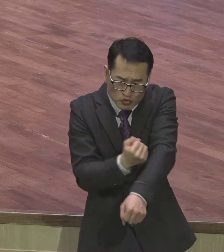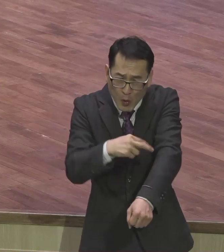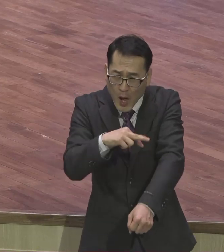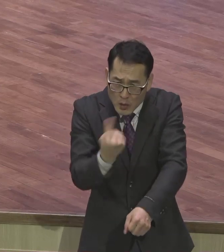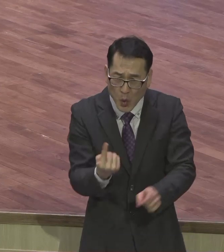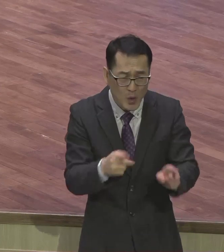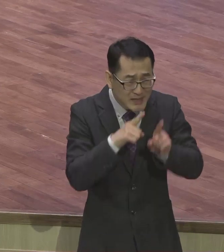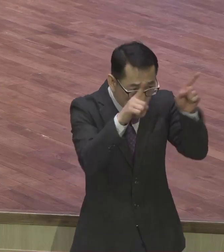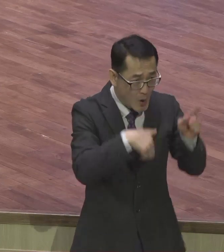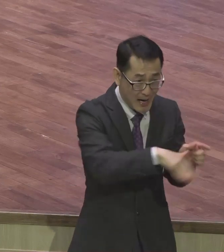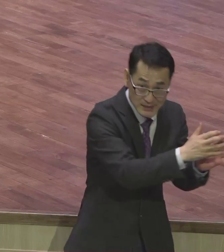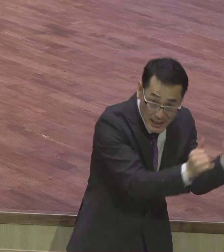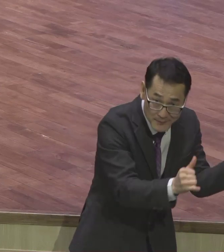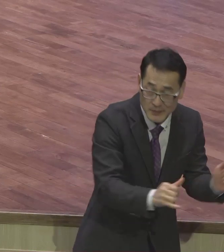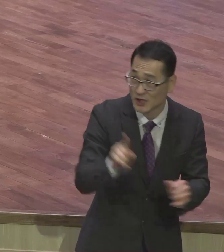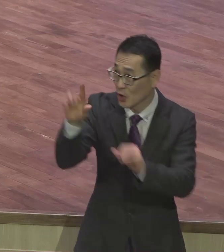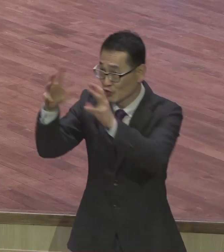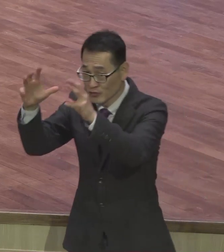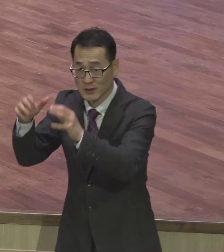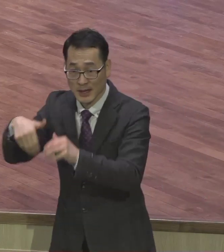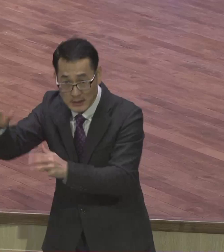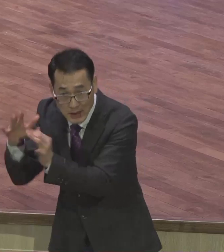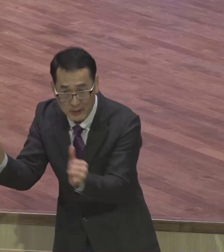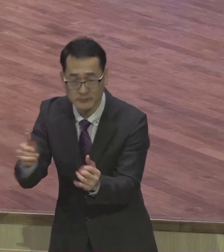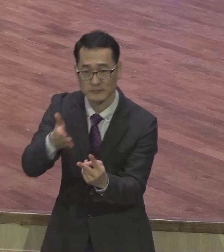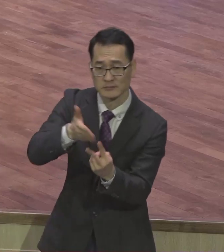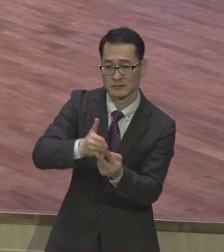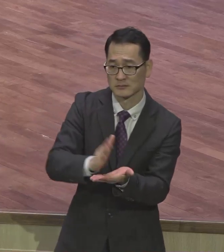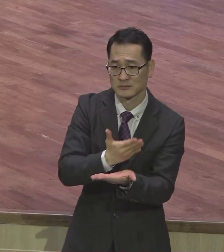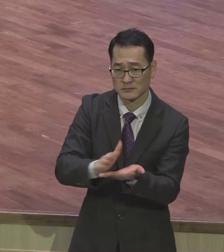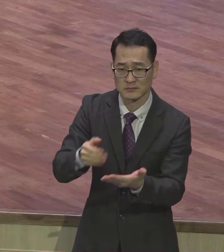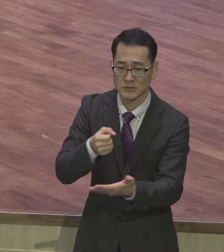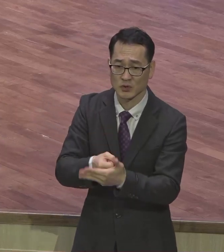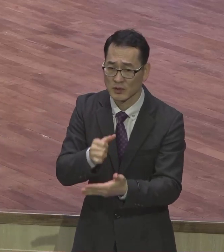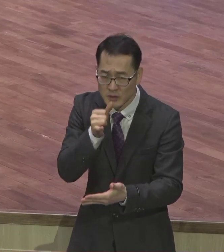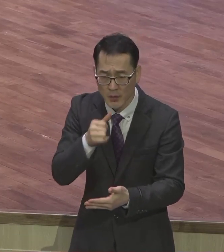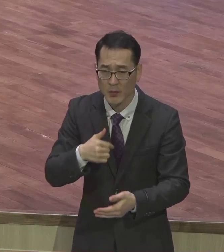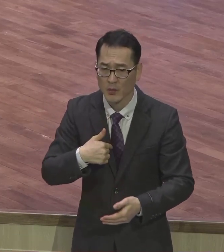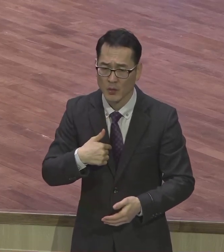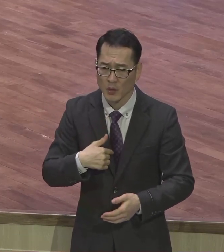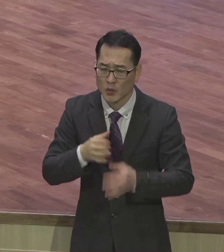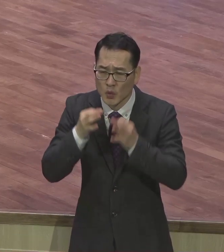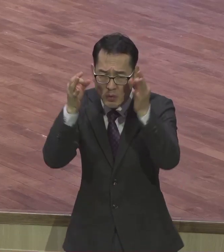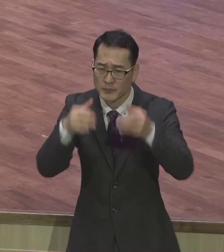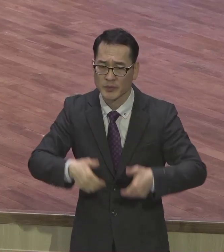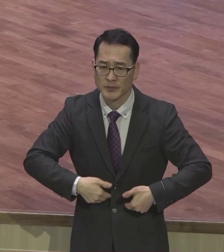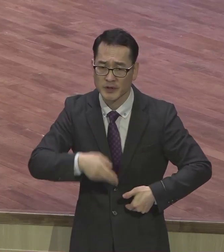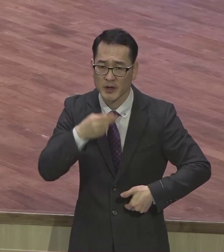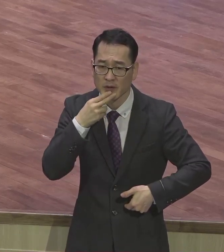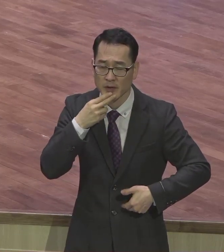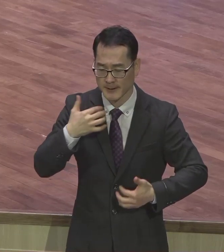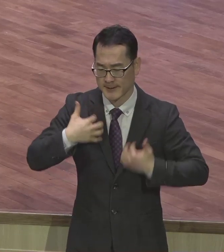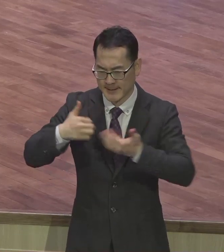아이고 가진 거 그거 아이고 노력 필요 없어요 영접하기만 하면 하나님의 자녀예요